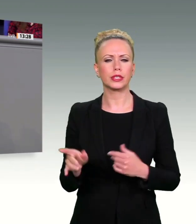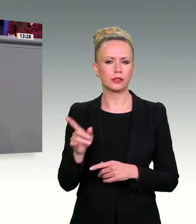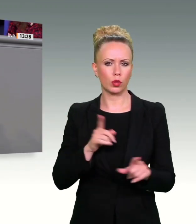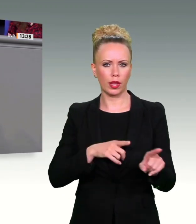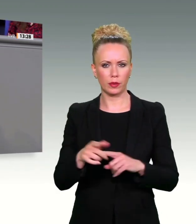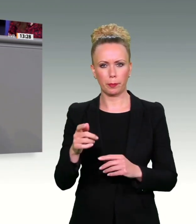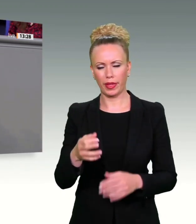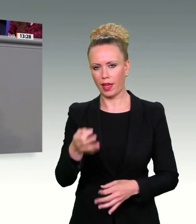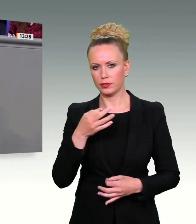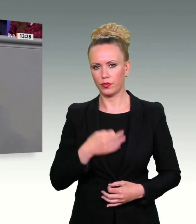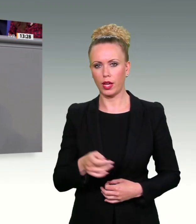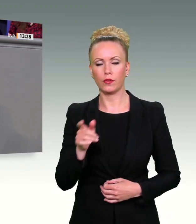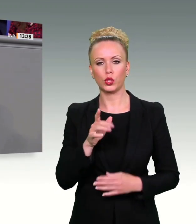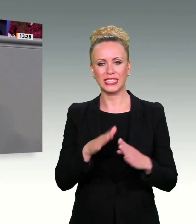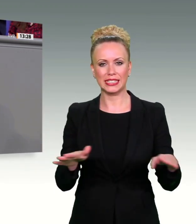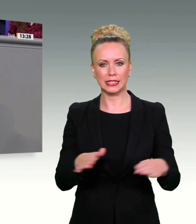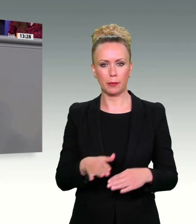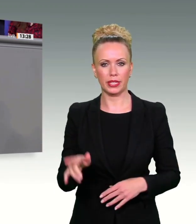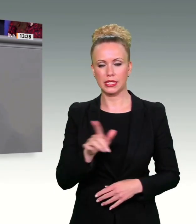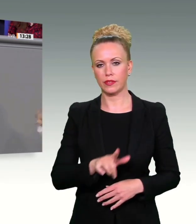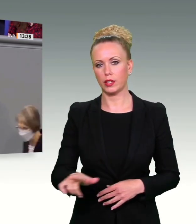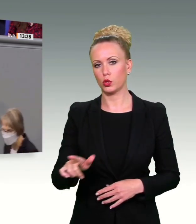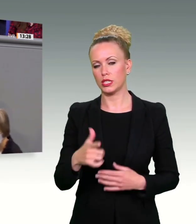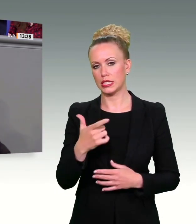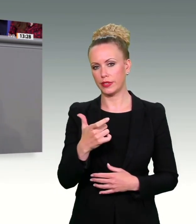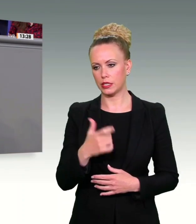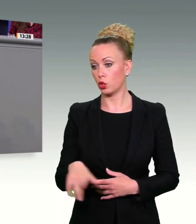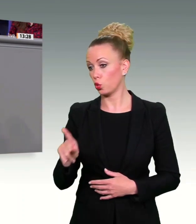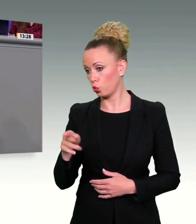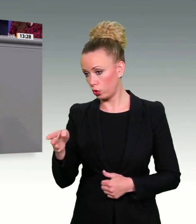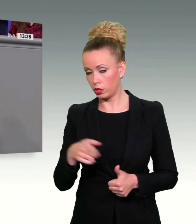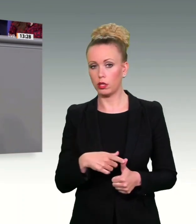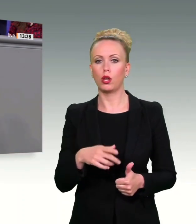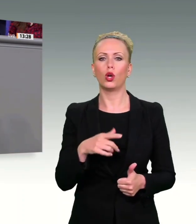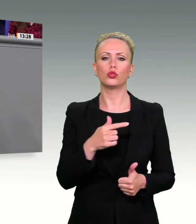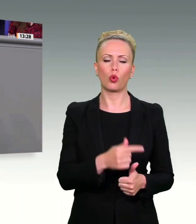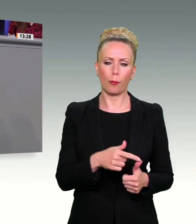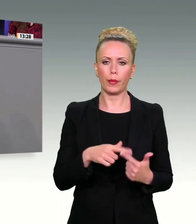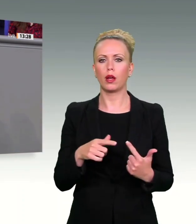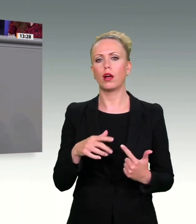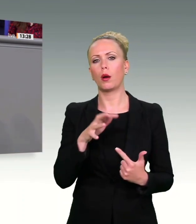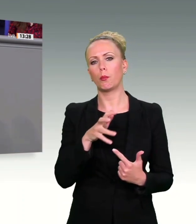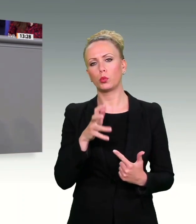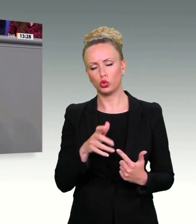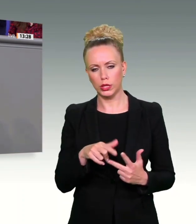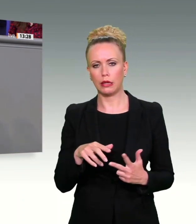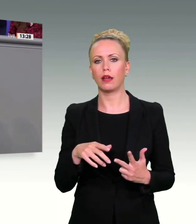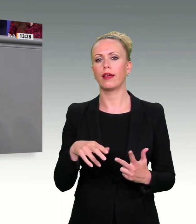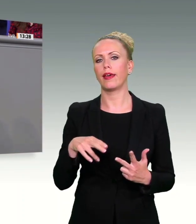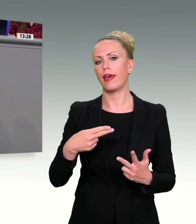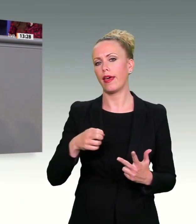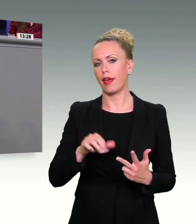unter anderem Kuhle, Thome, Huschmann, Höferlin, die diese gestellt haben. Ich will mal versuchen,